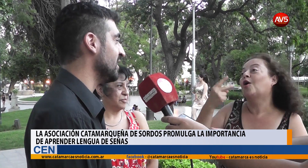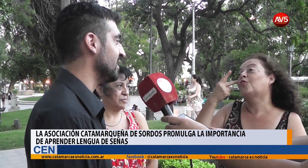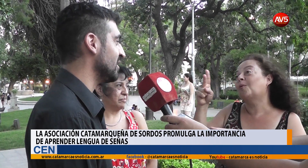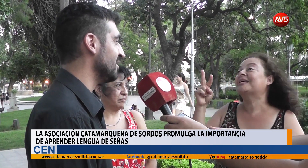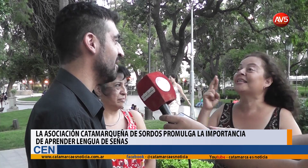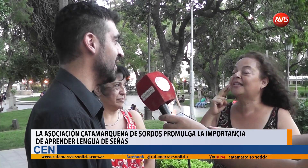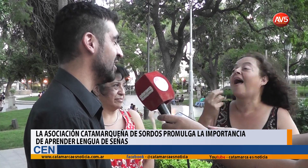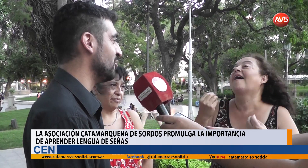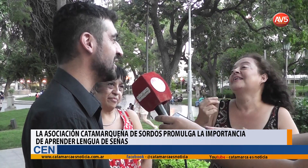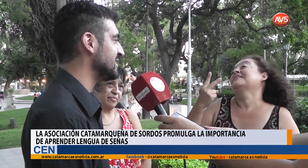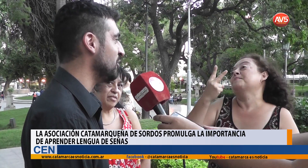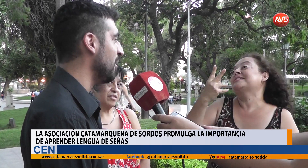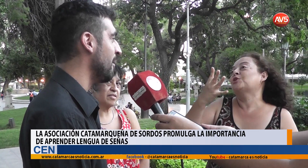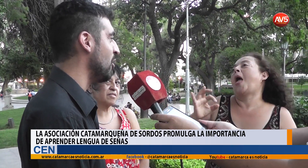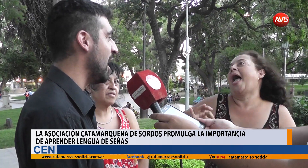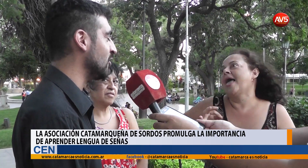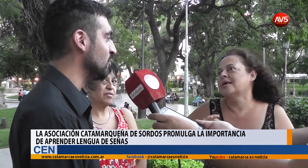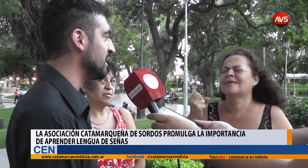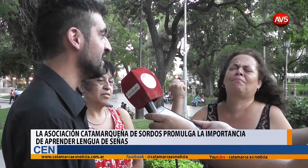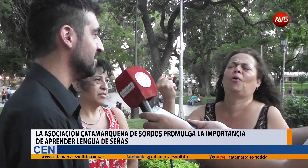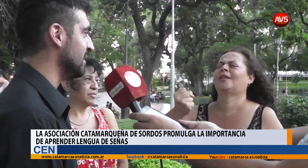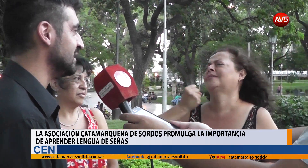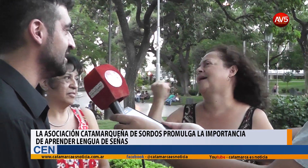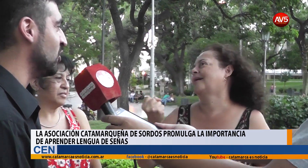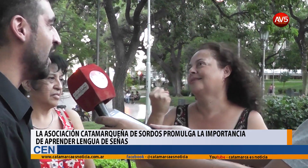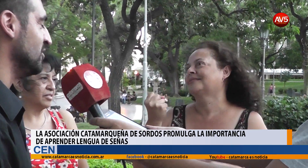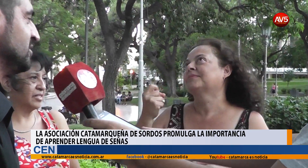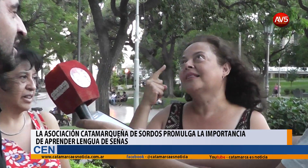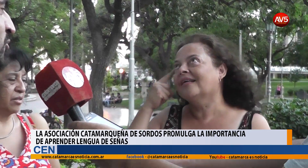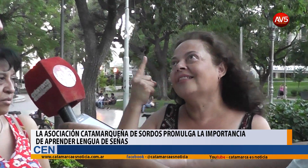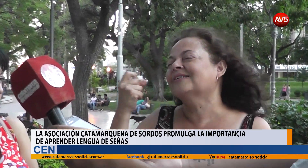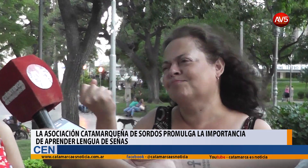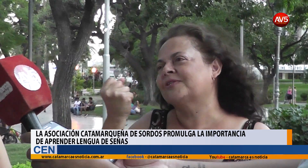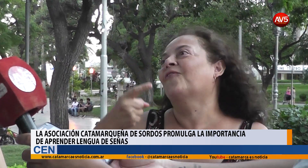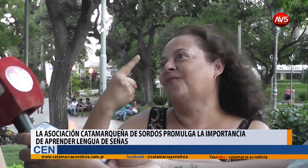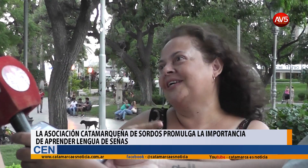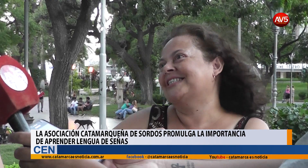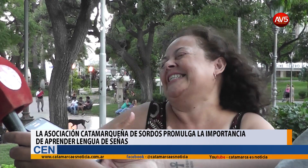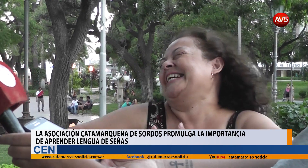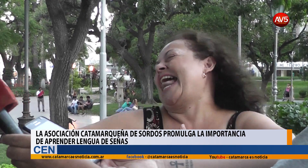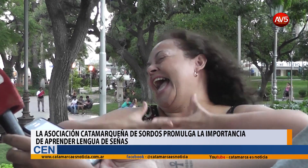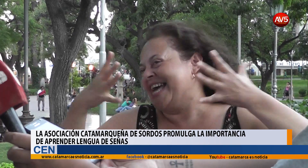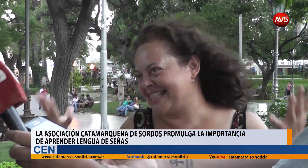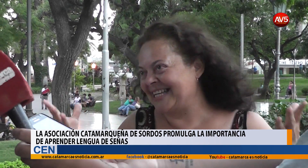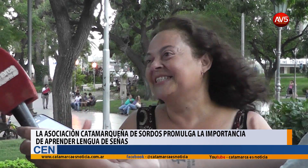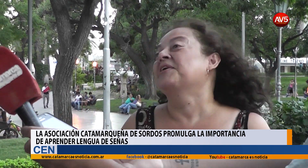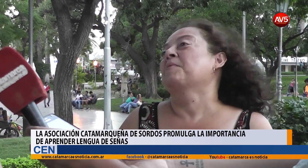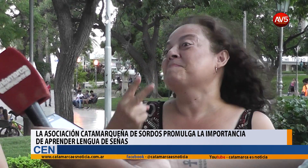en el 2019, vamos a cumplir 25 años. Es algo muy importante para nosotros, esa idea, una fiesta que va ser muy grande.